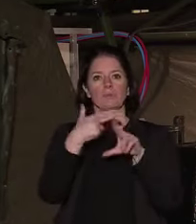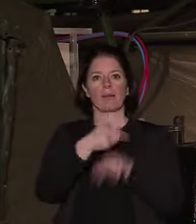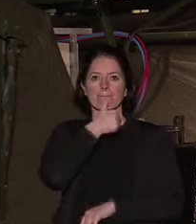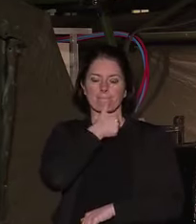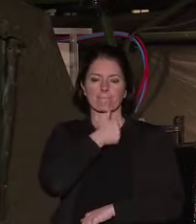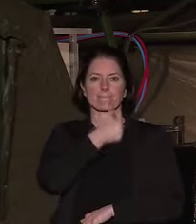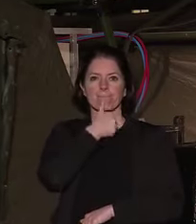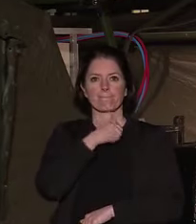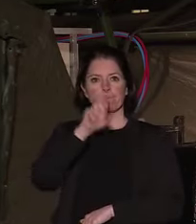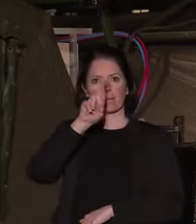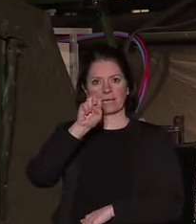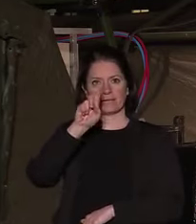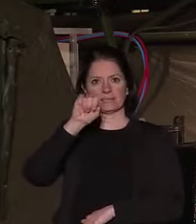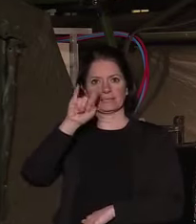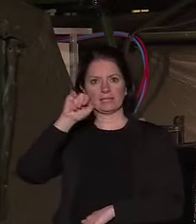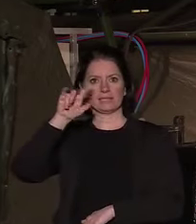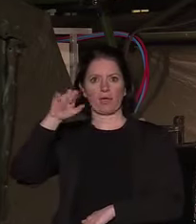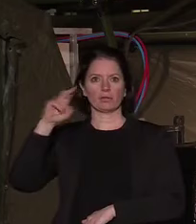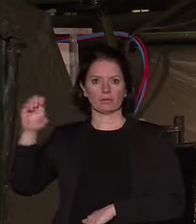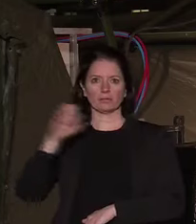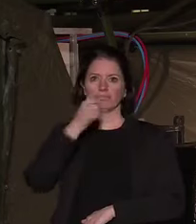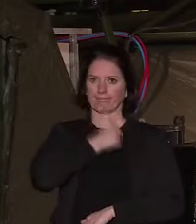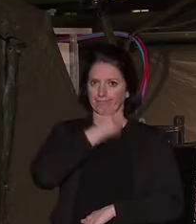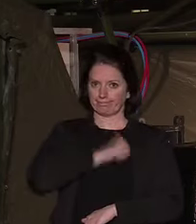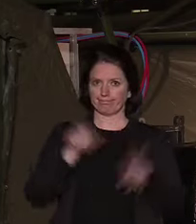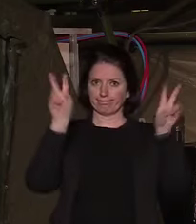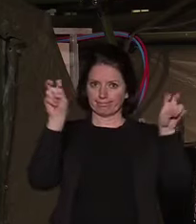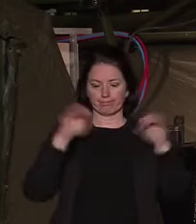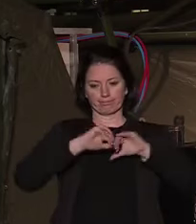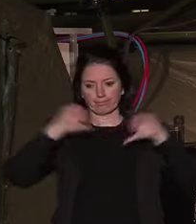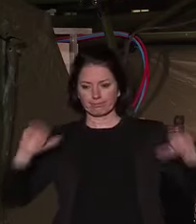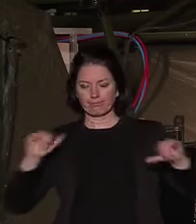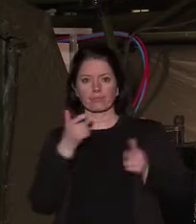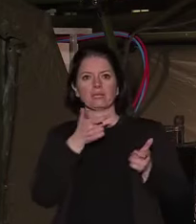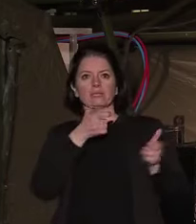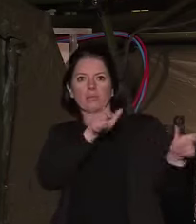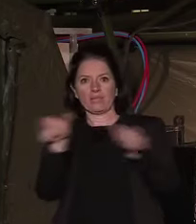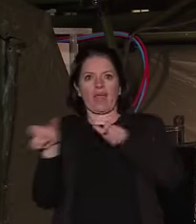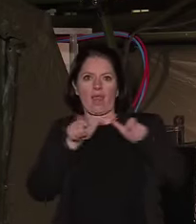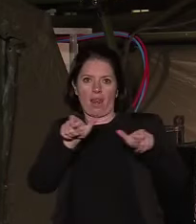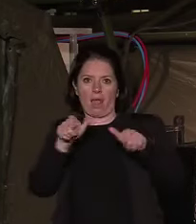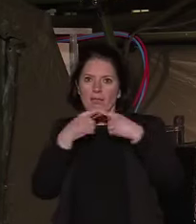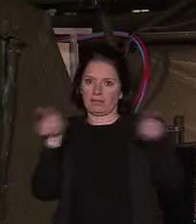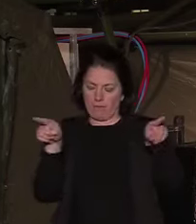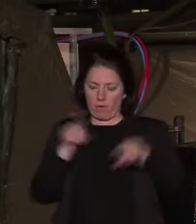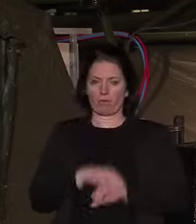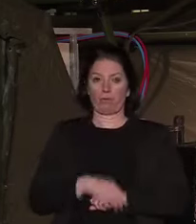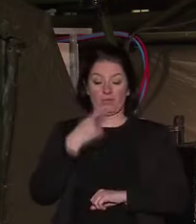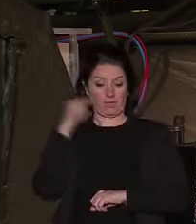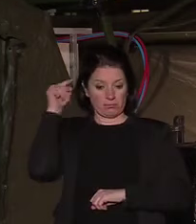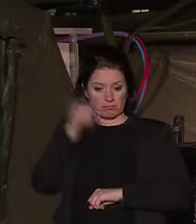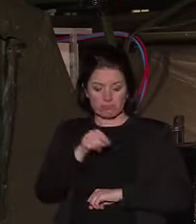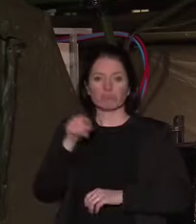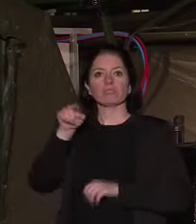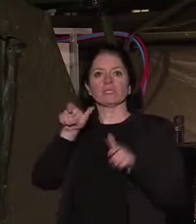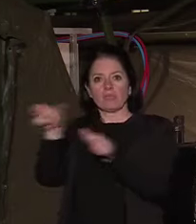Cette opération, distincte de l'opération Sentinelle, qui continue de se concentrer sur la lutte